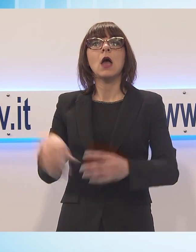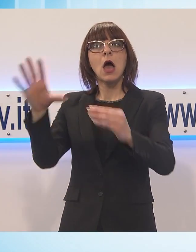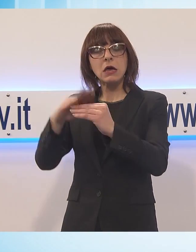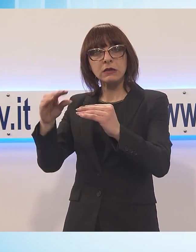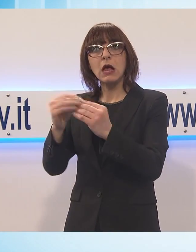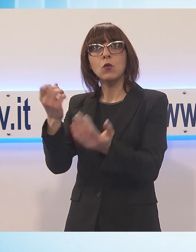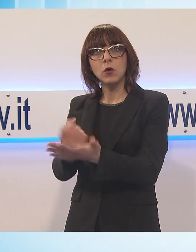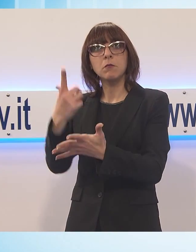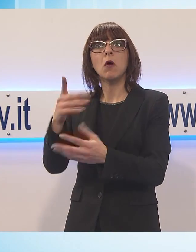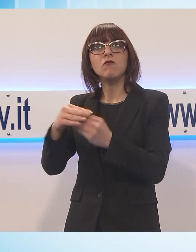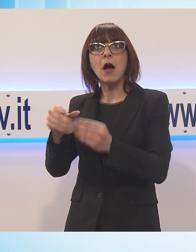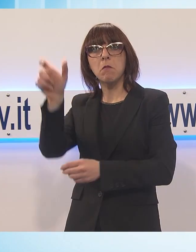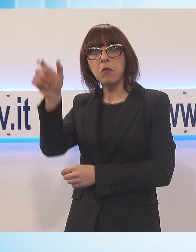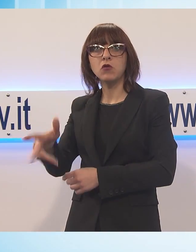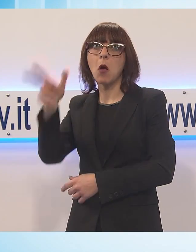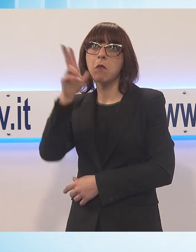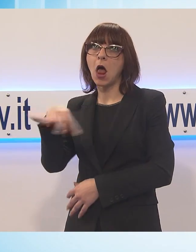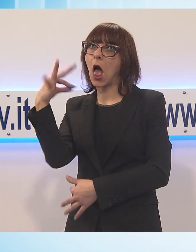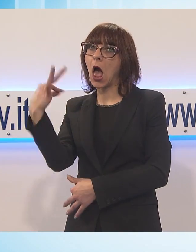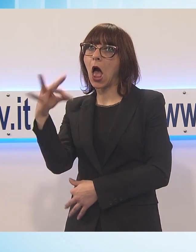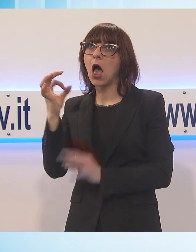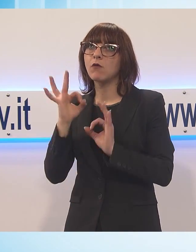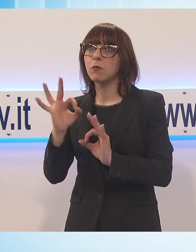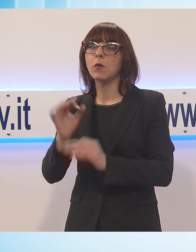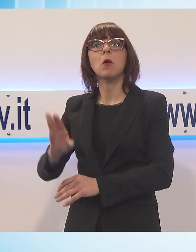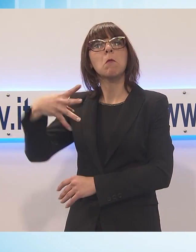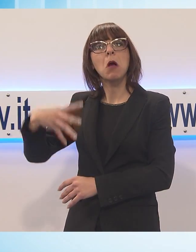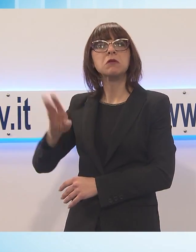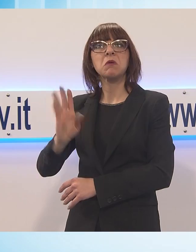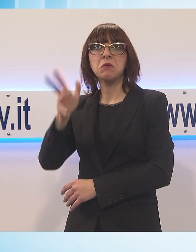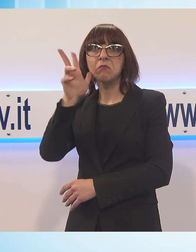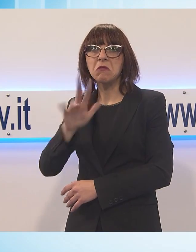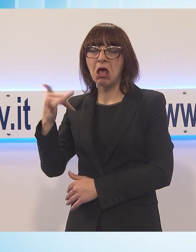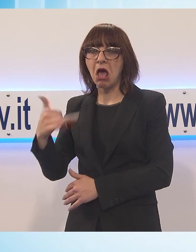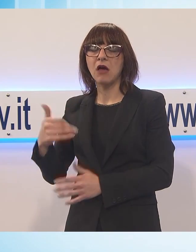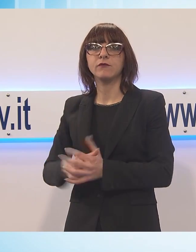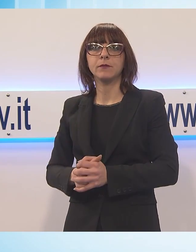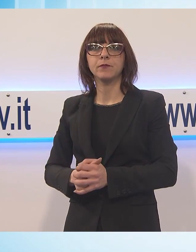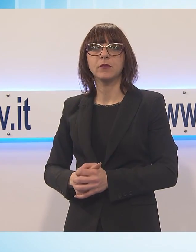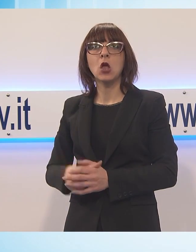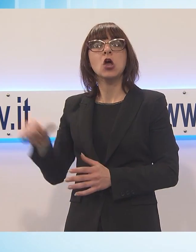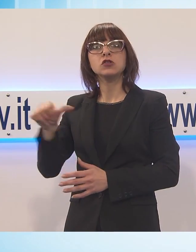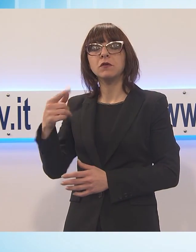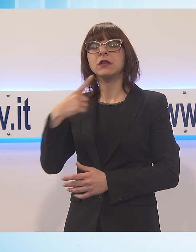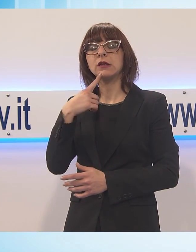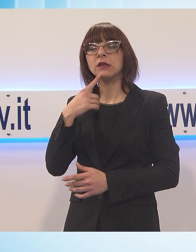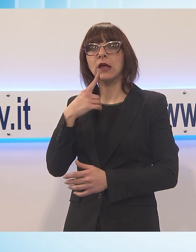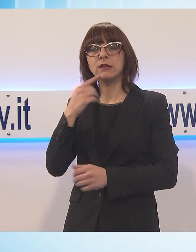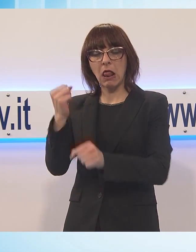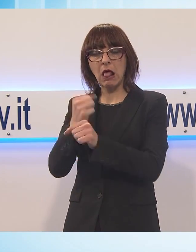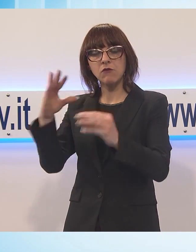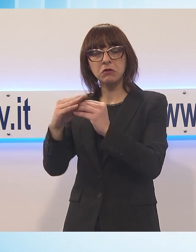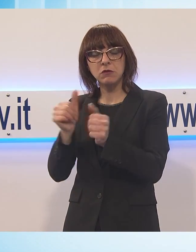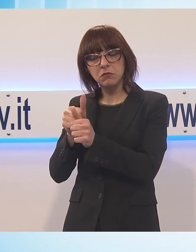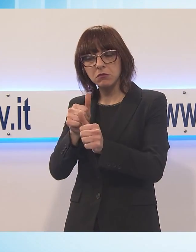Massimo Bonino e la stessa sovrintendenza, che ha seguito tutti i lavori di restauro, riconosce che questa statua